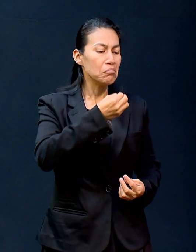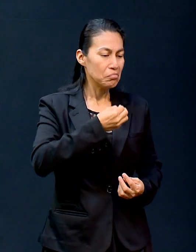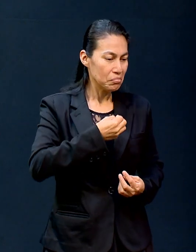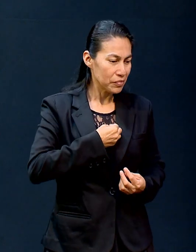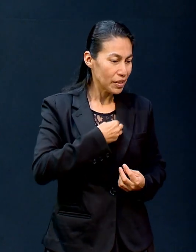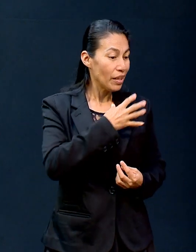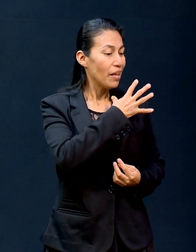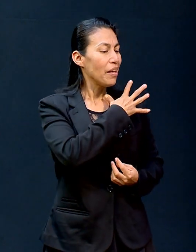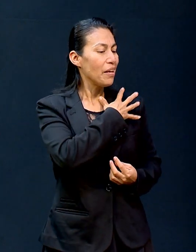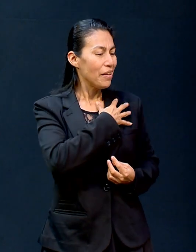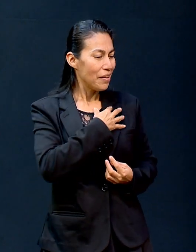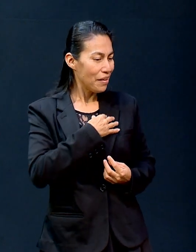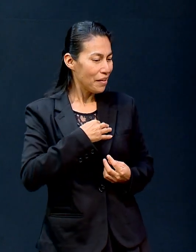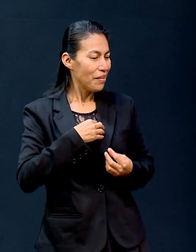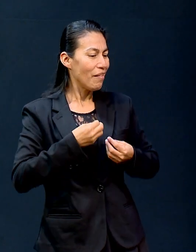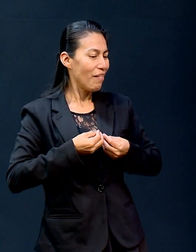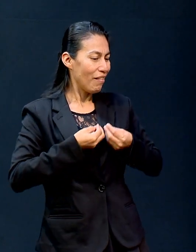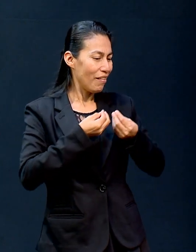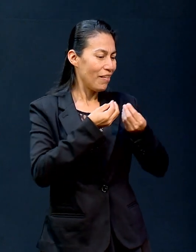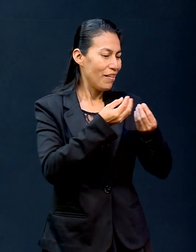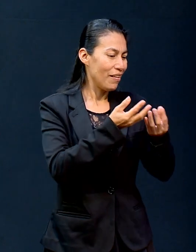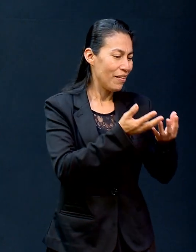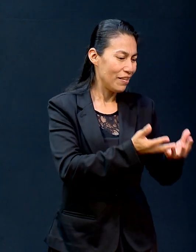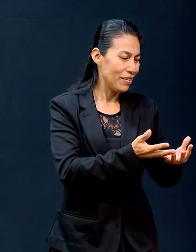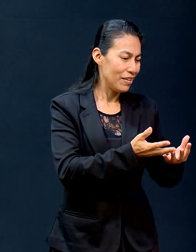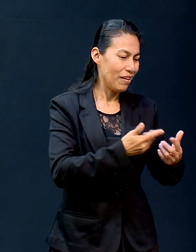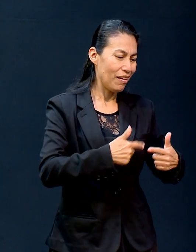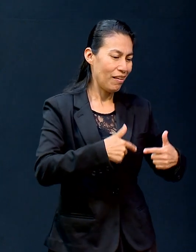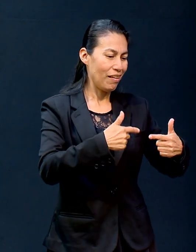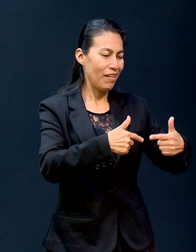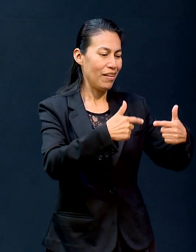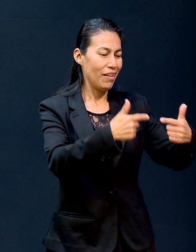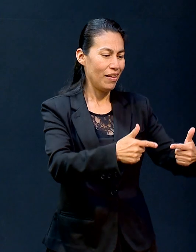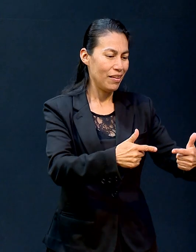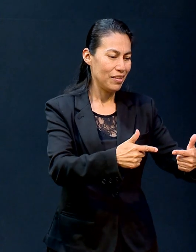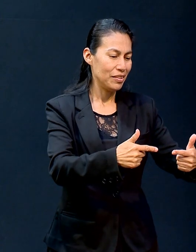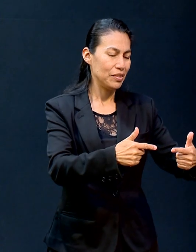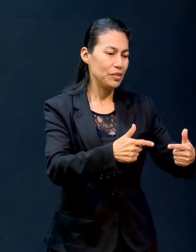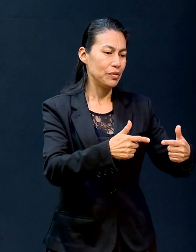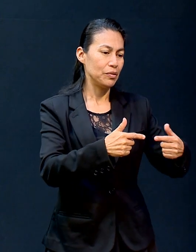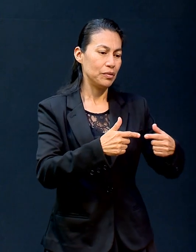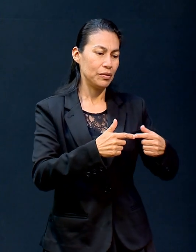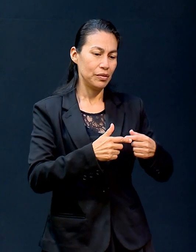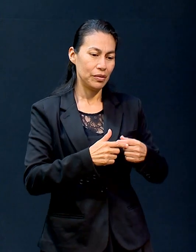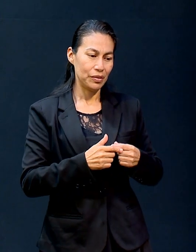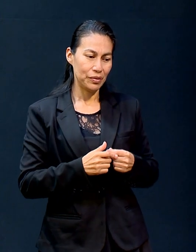pero a su tiempo cumplió su promesa y tardó para mi bien